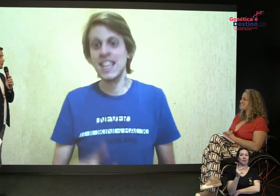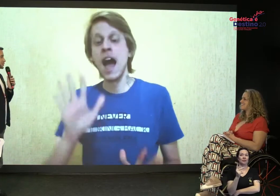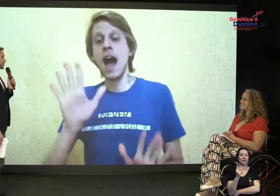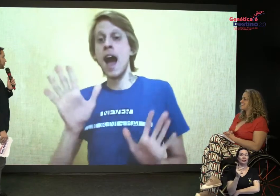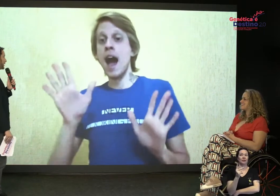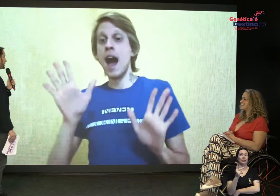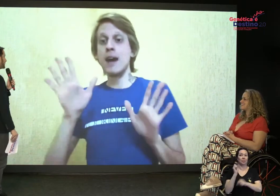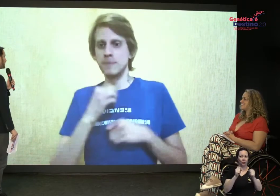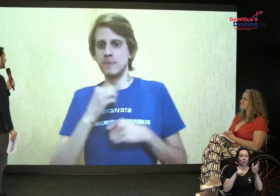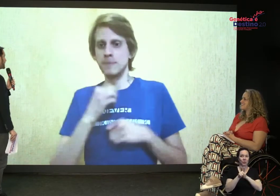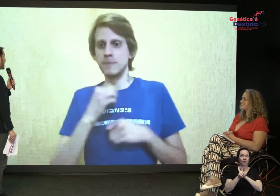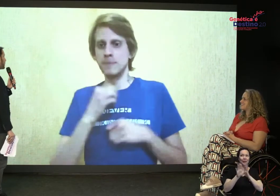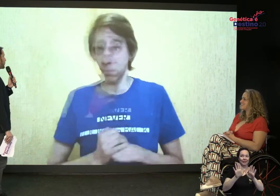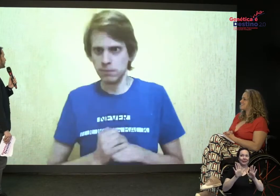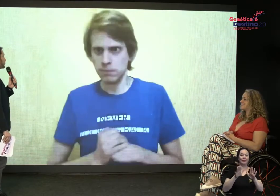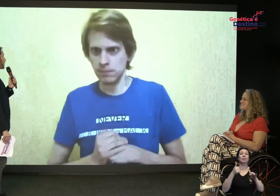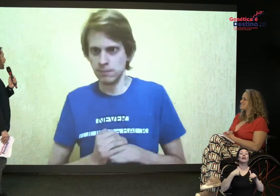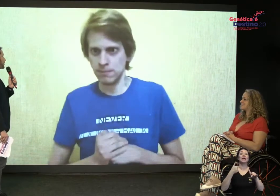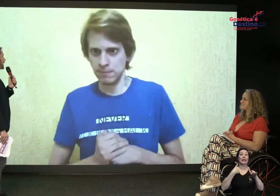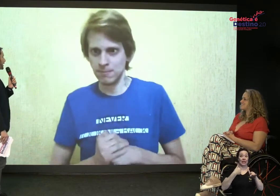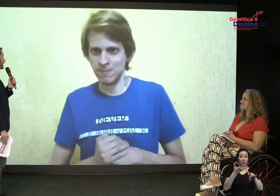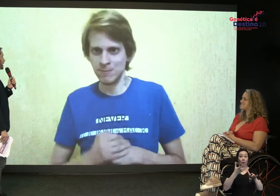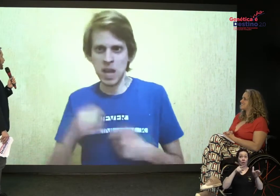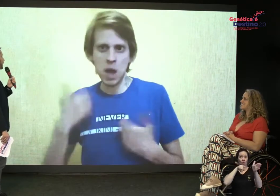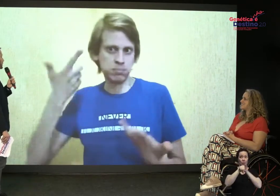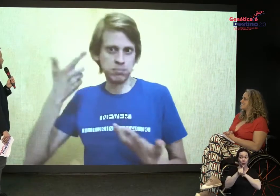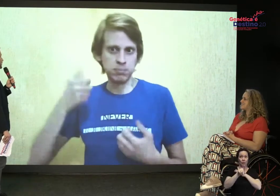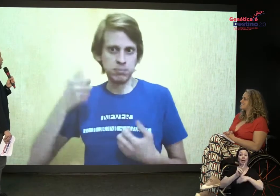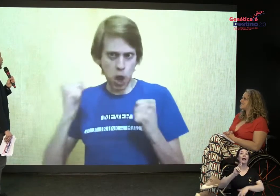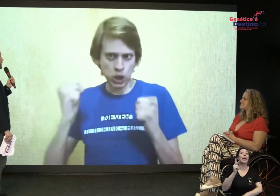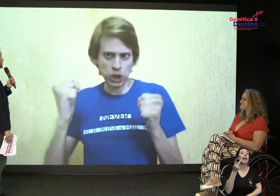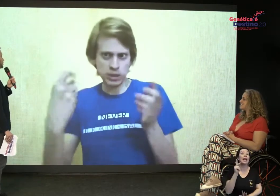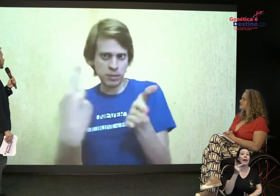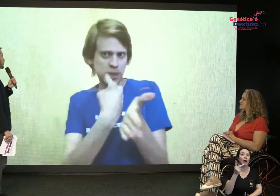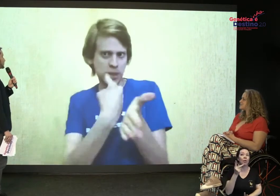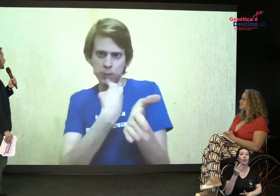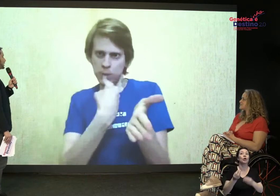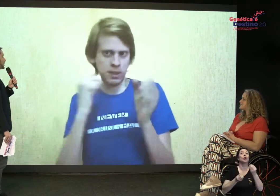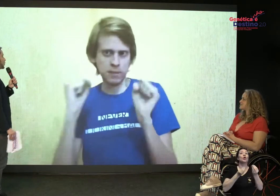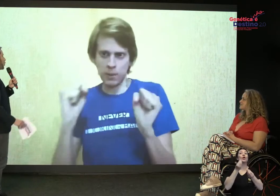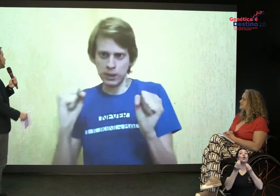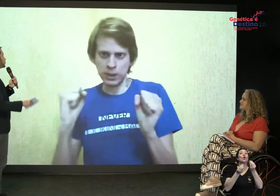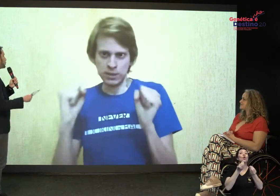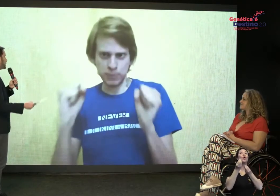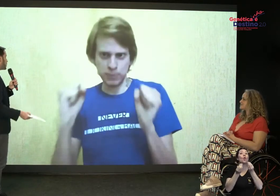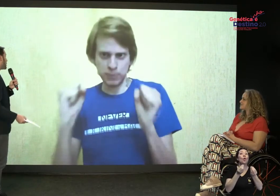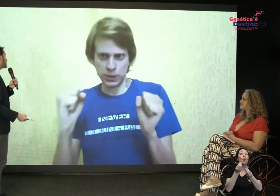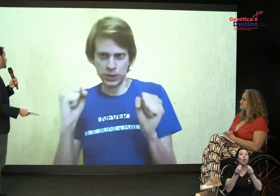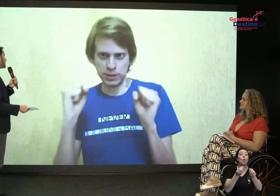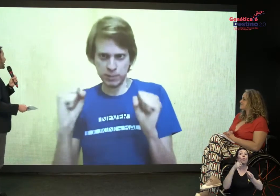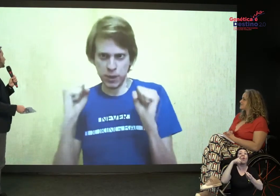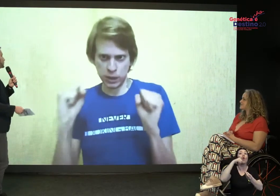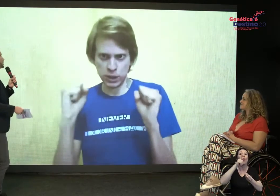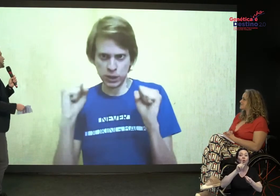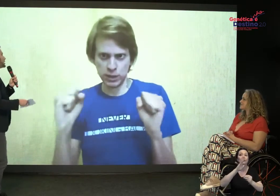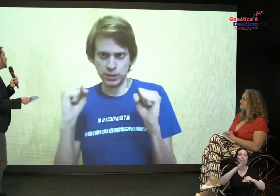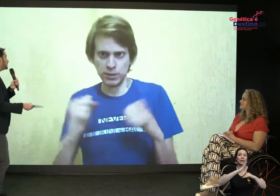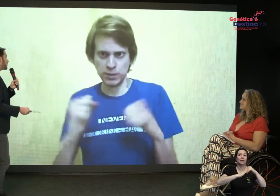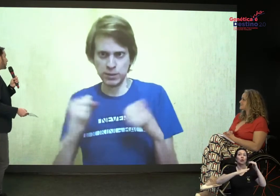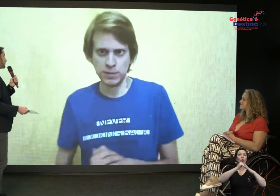Posso perguntar? A minha pergunta para o Harry é... Harry, como é que a gente consegue construir uma sociedade